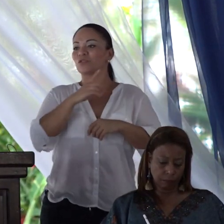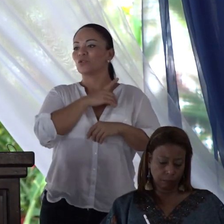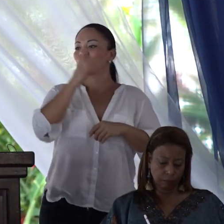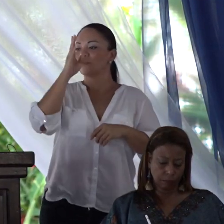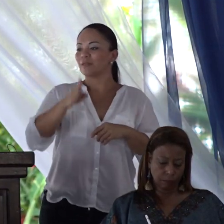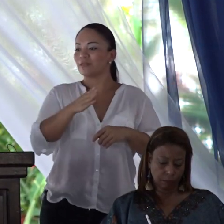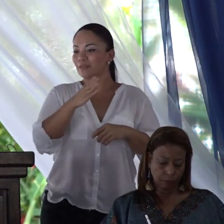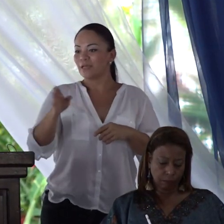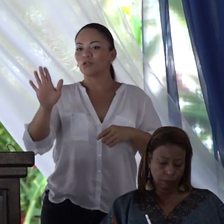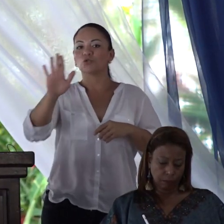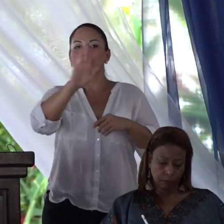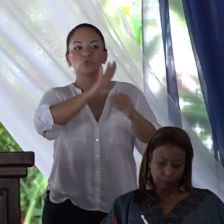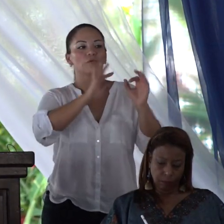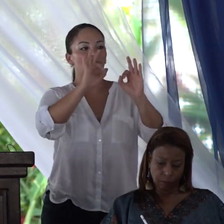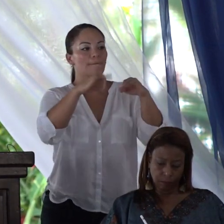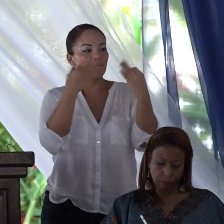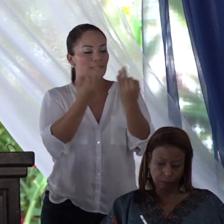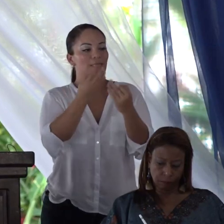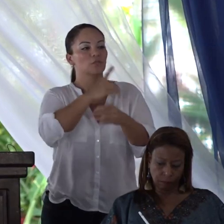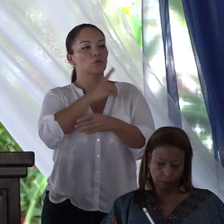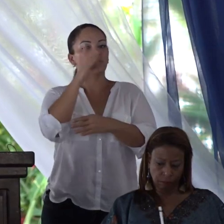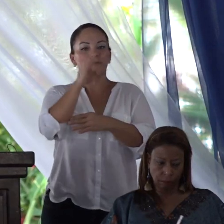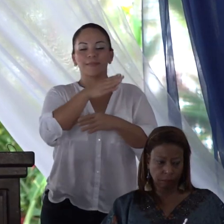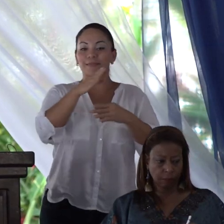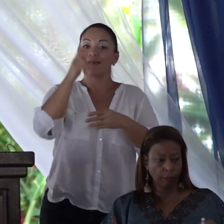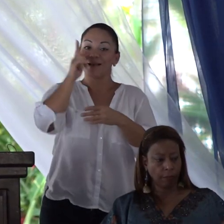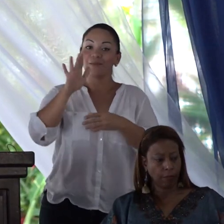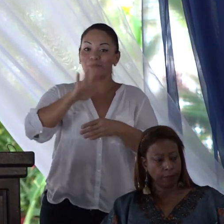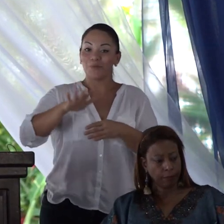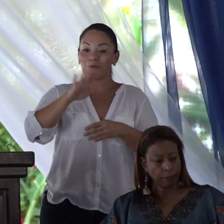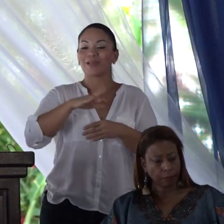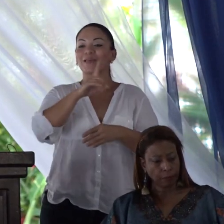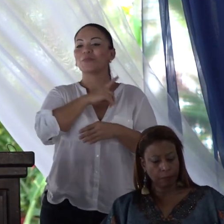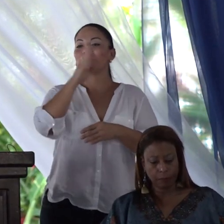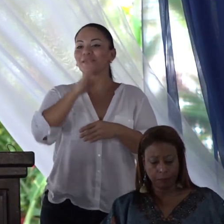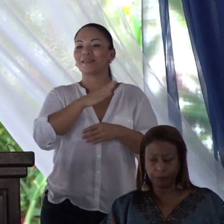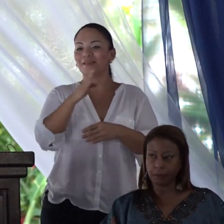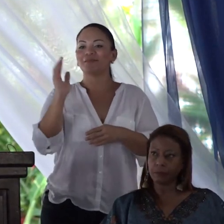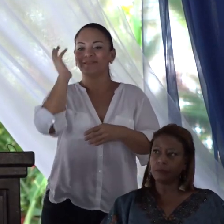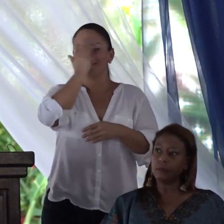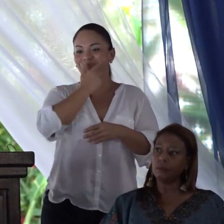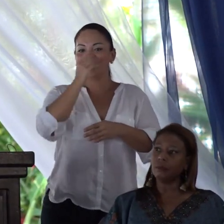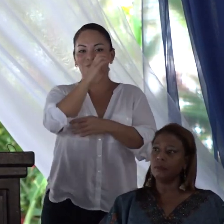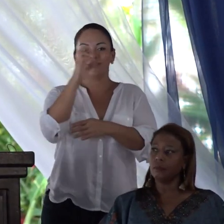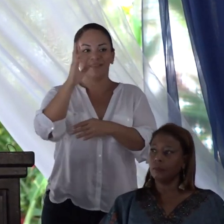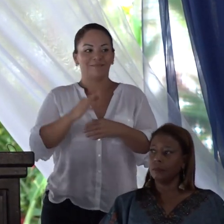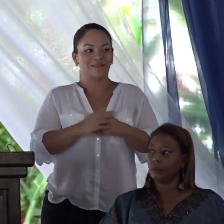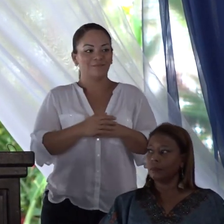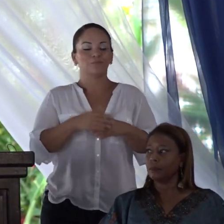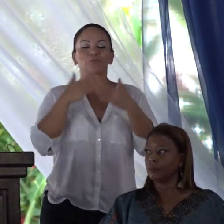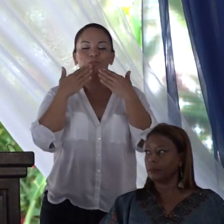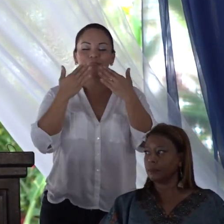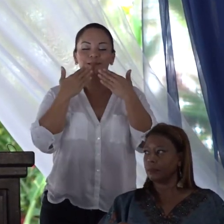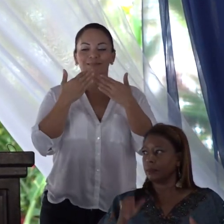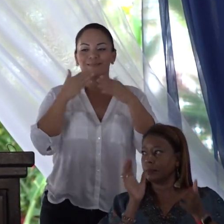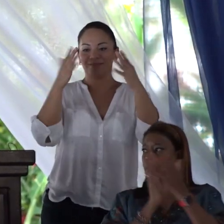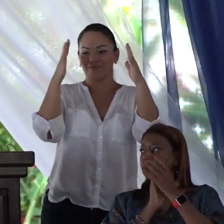bendiga a sus familias, que Dios bendiga a Limón y que Dios bendiga a esta maravillosa Costa Rica. Muchísimas gracias.